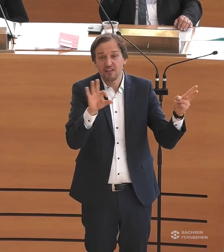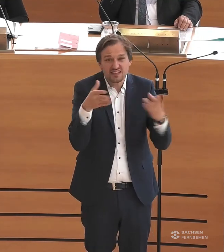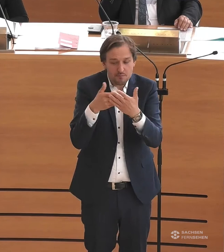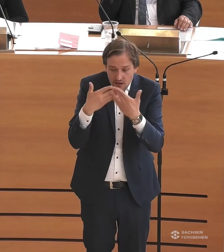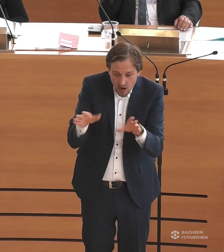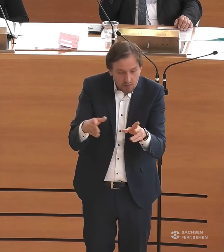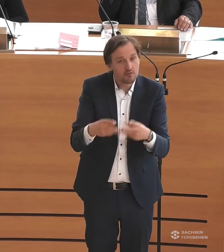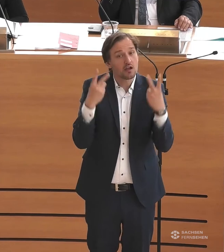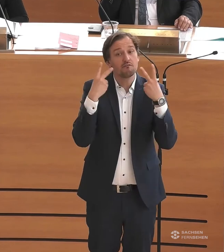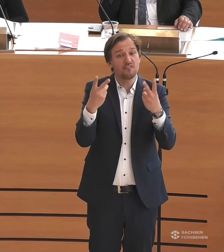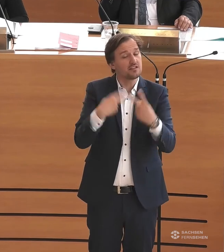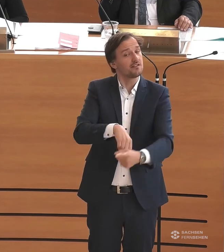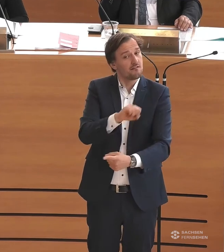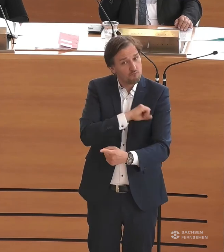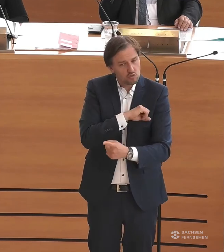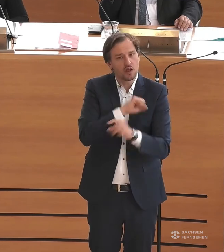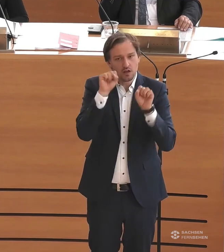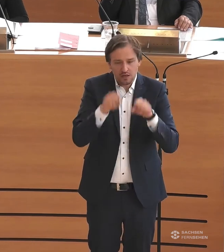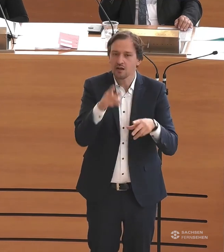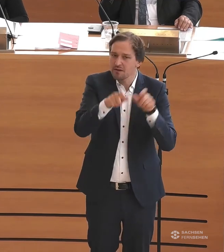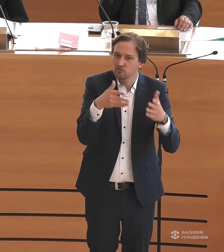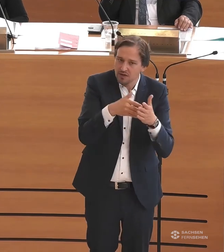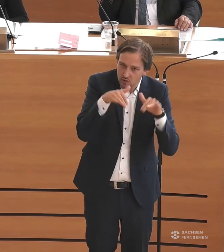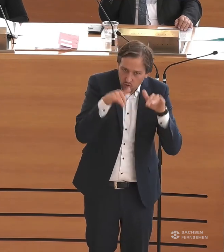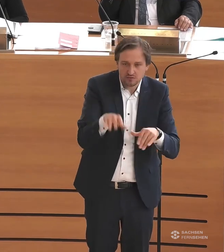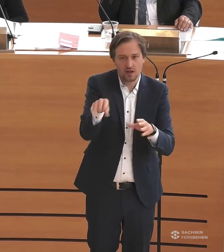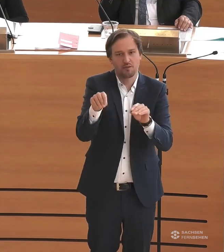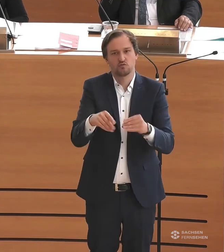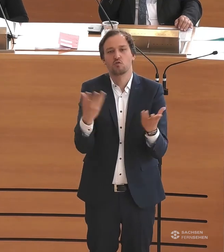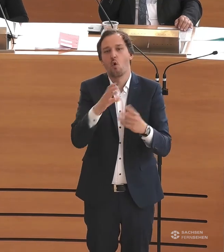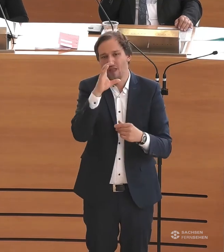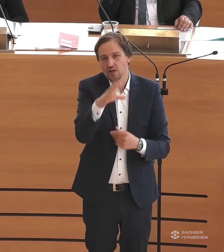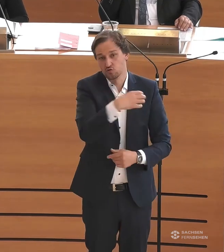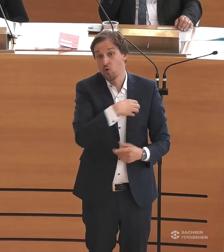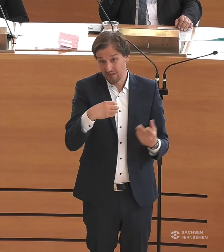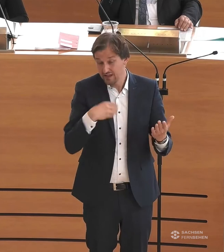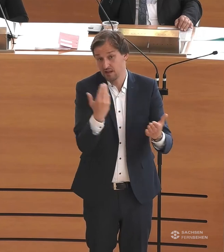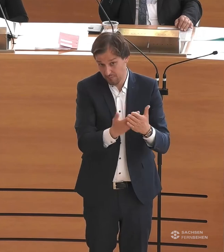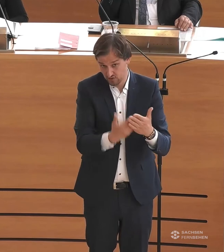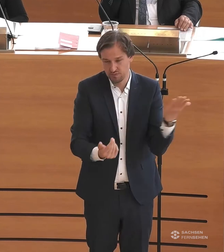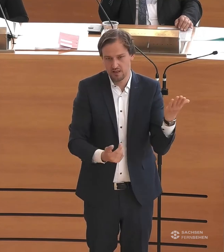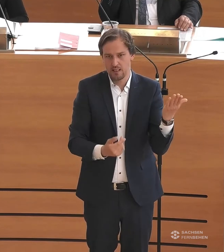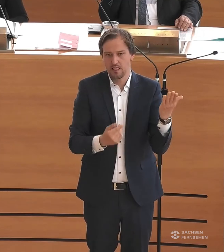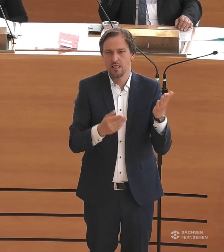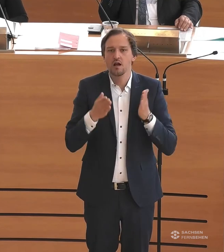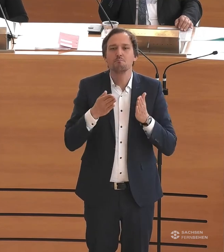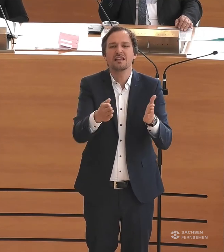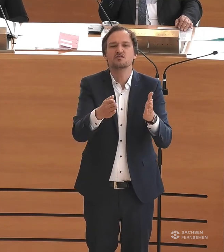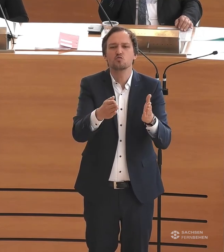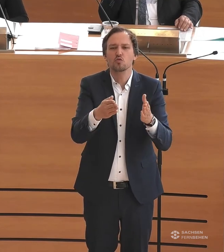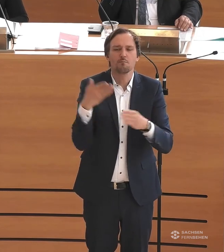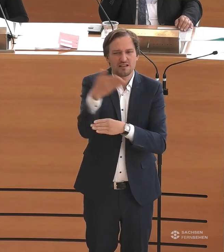Angelegenheit ist. Und deswegen freue ich mich einfach, dass das da ist. Oder eben auch im Zoo Dresden, das kann man ja auch mal sagen, dass die Besucherwege eben alle